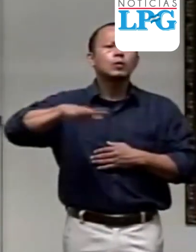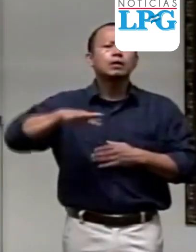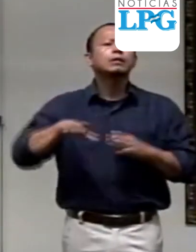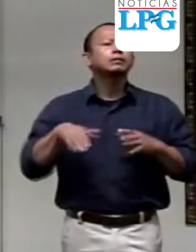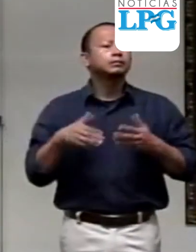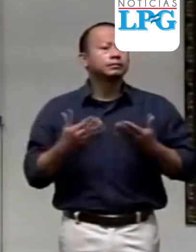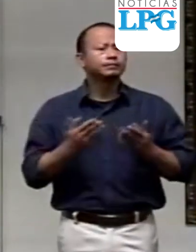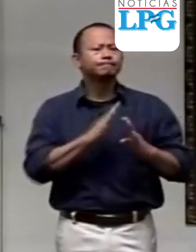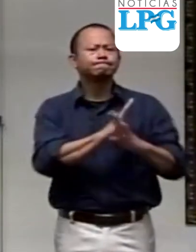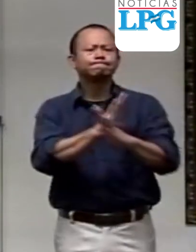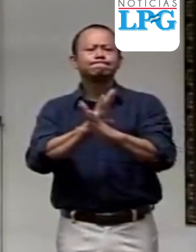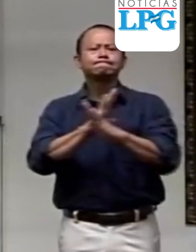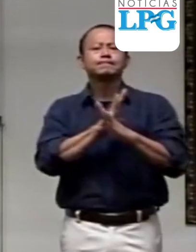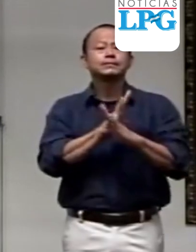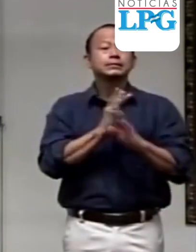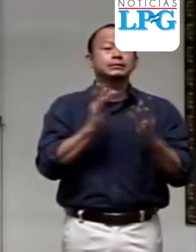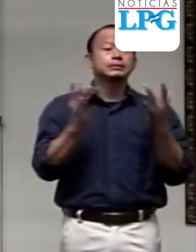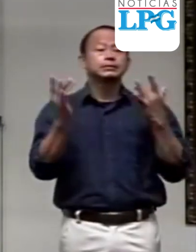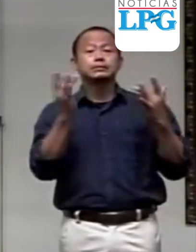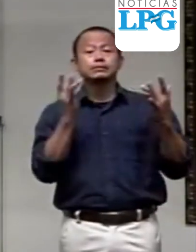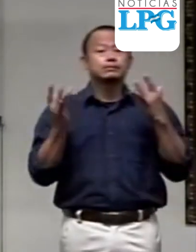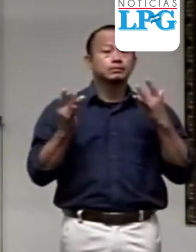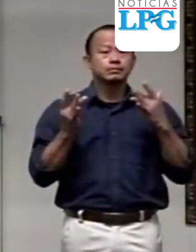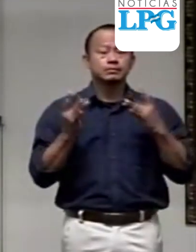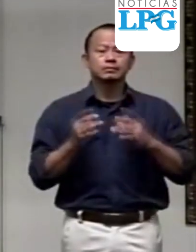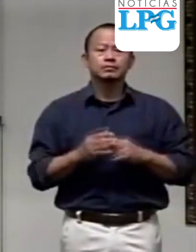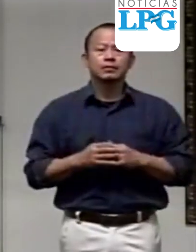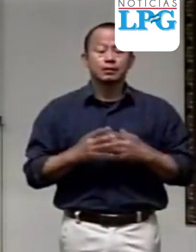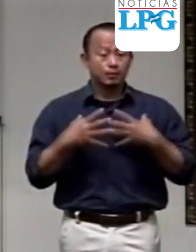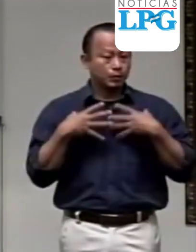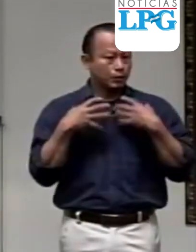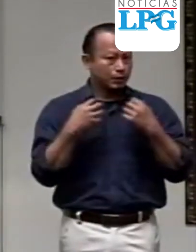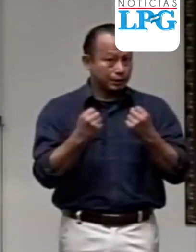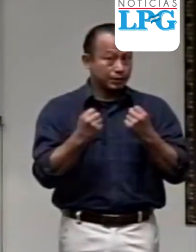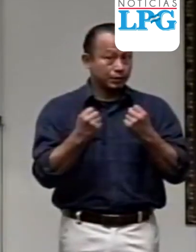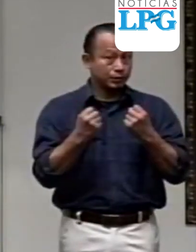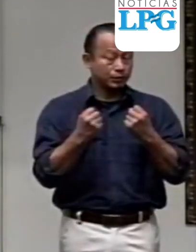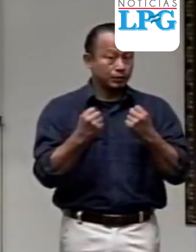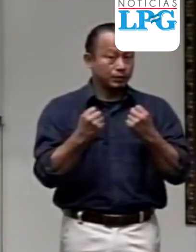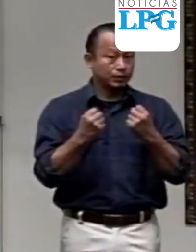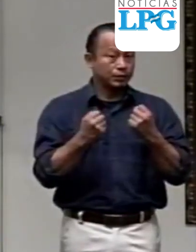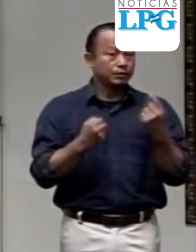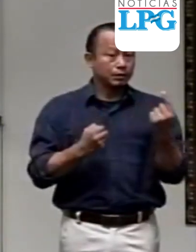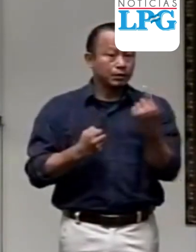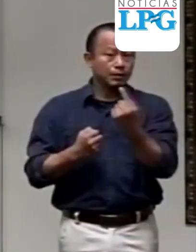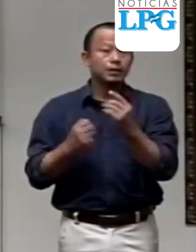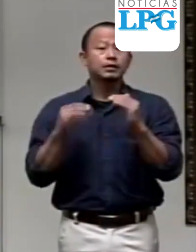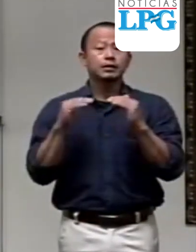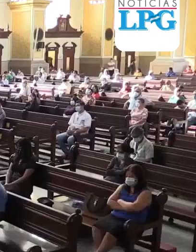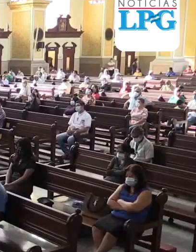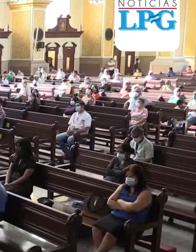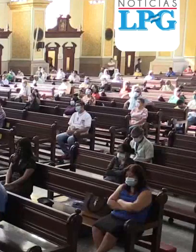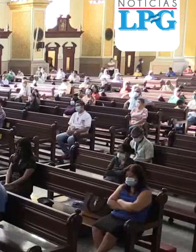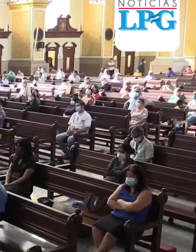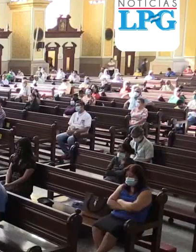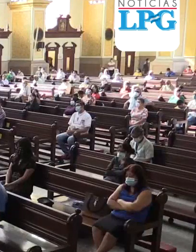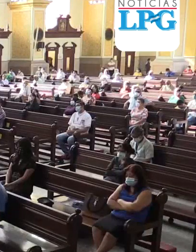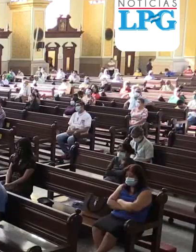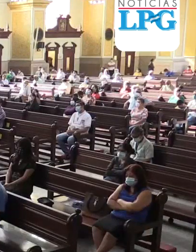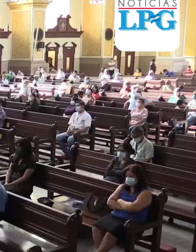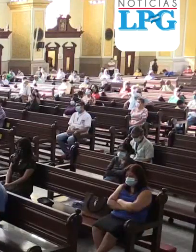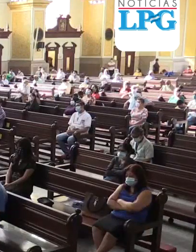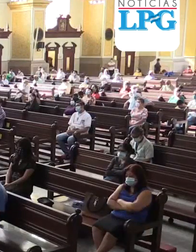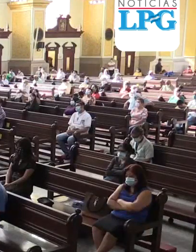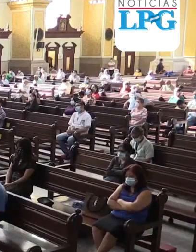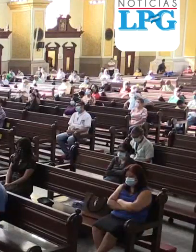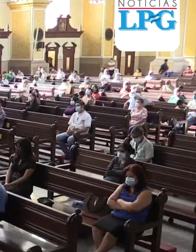de evitar todo contagio por la salud de los demás y por la salud propia. A pesar de que para